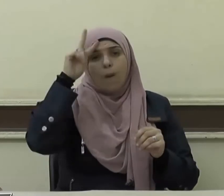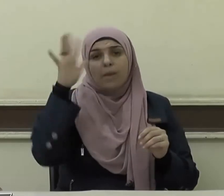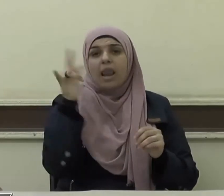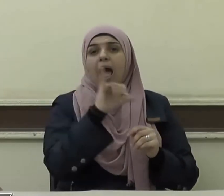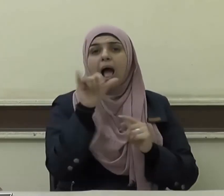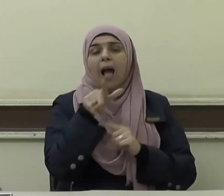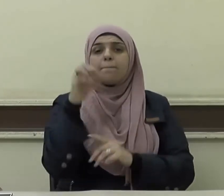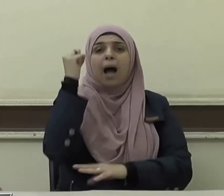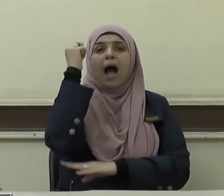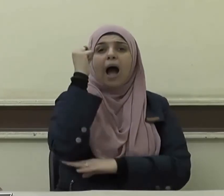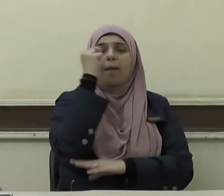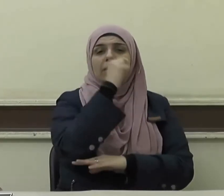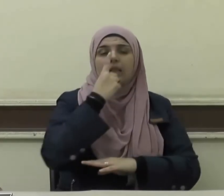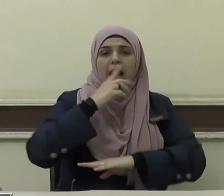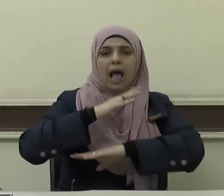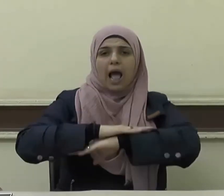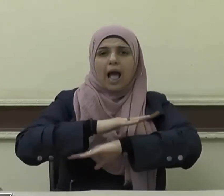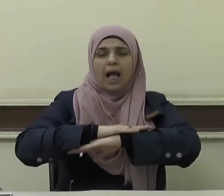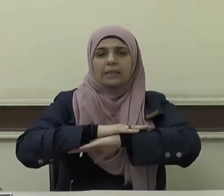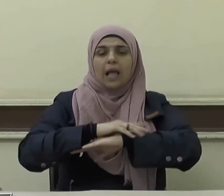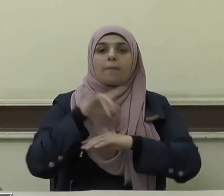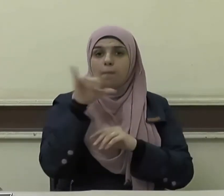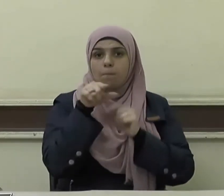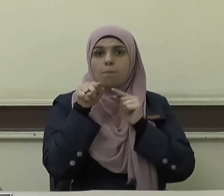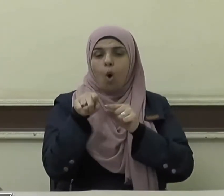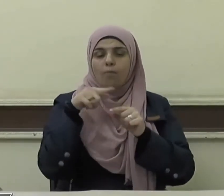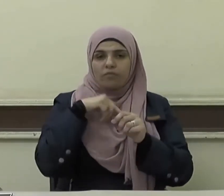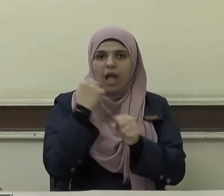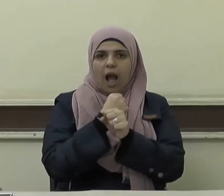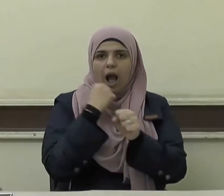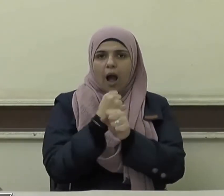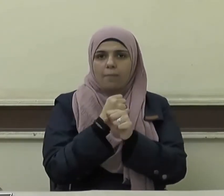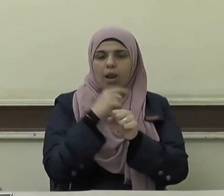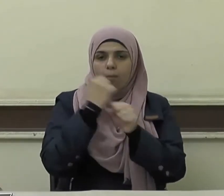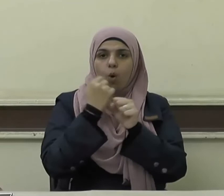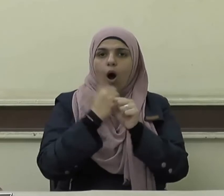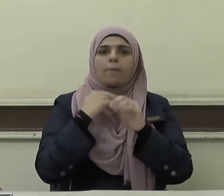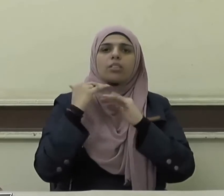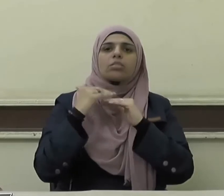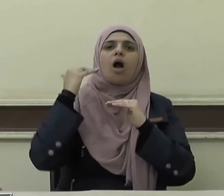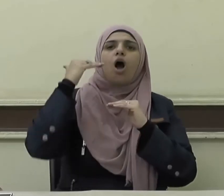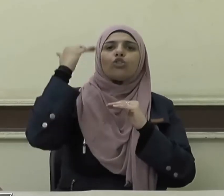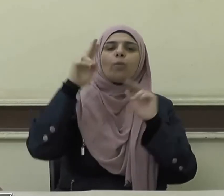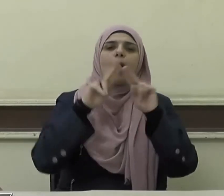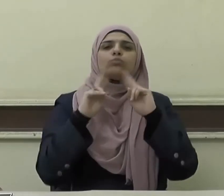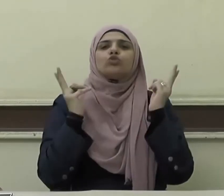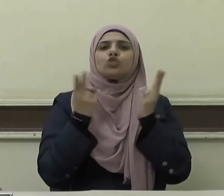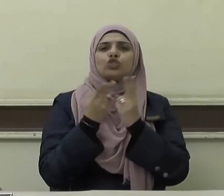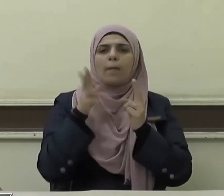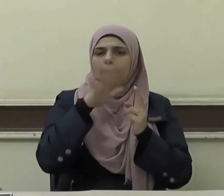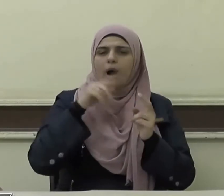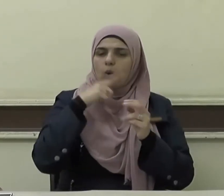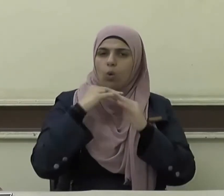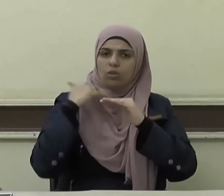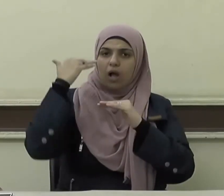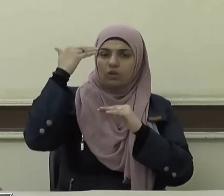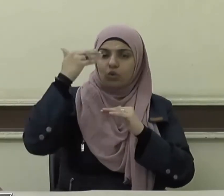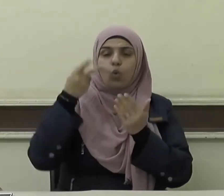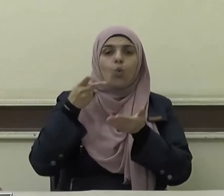أهم أعمدة الآداب التي لها دورها في رقي المجتمع وتحضره